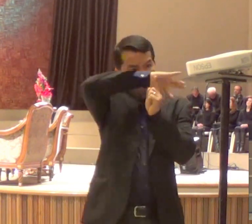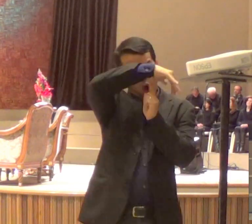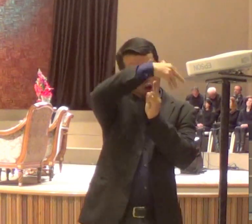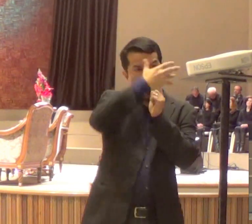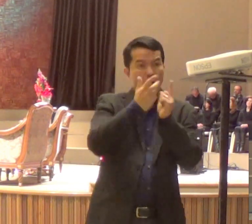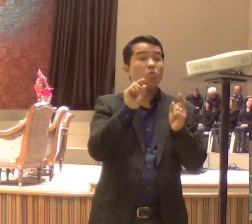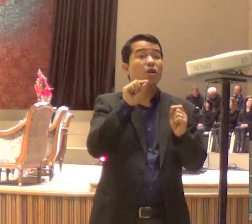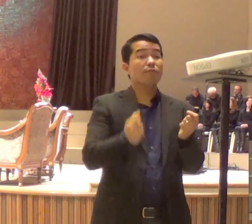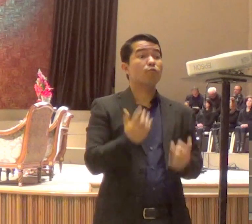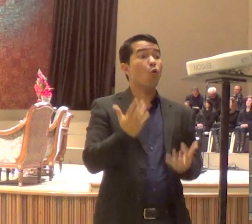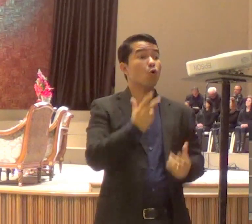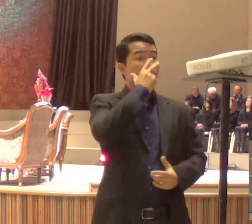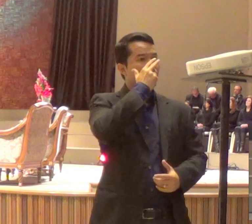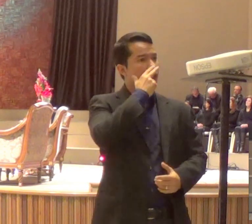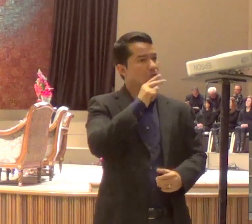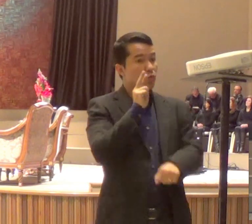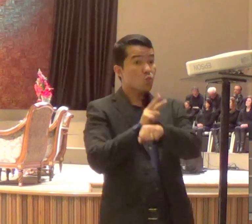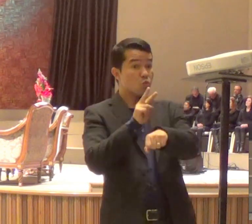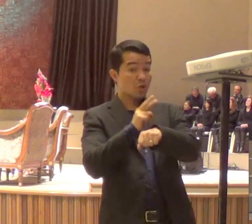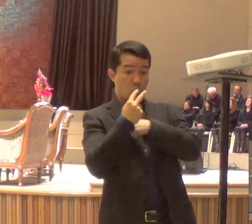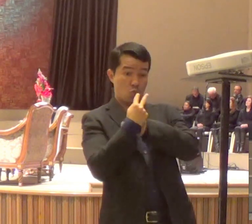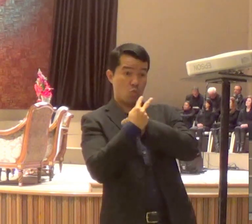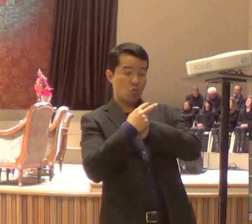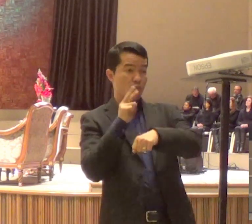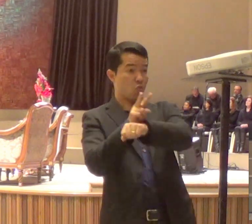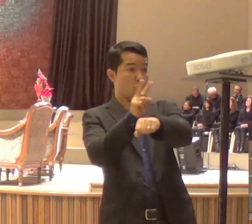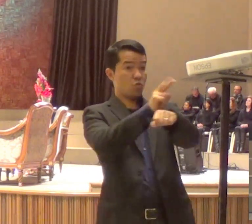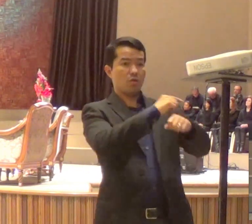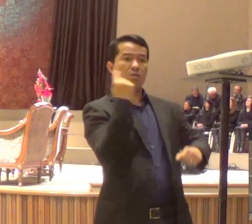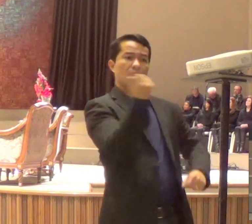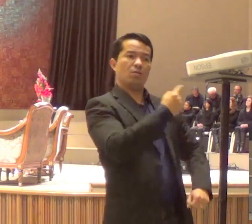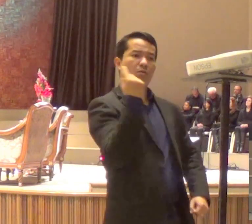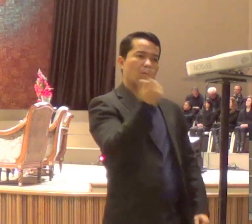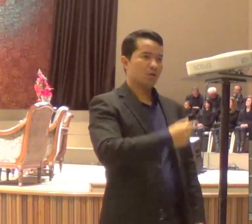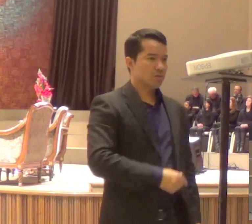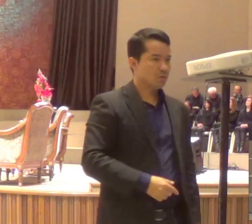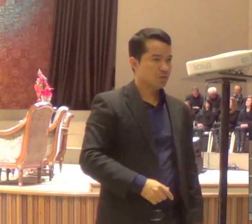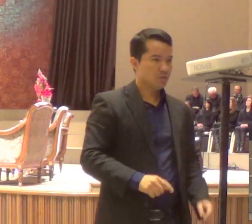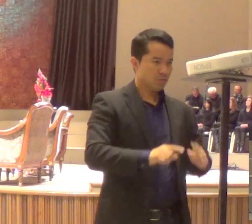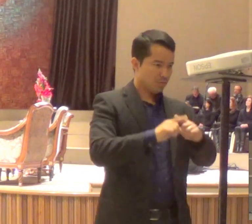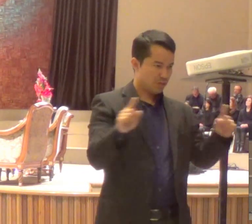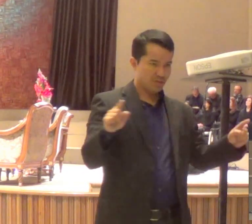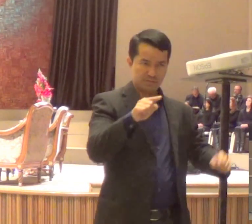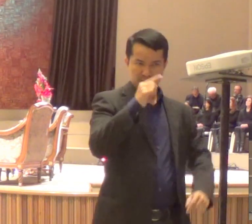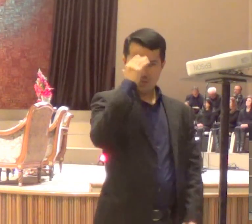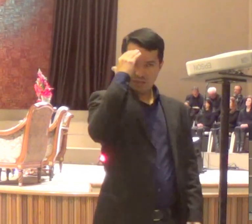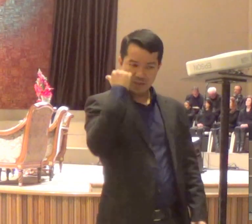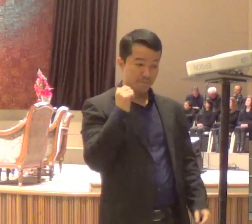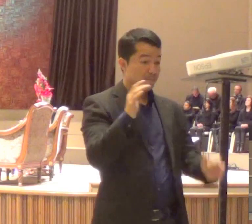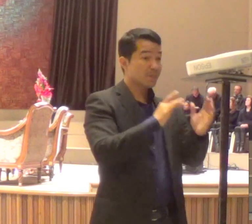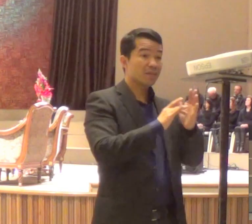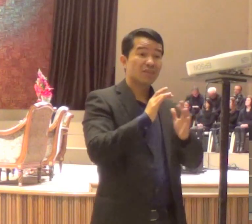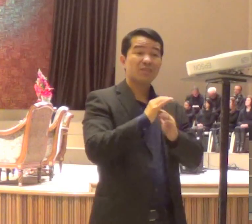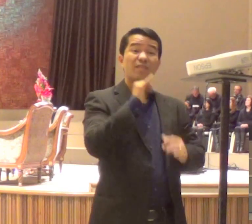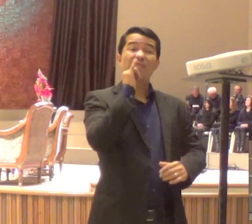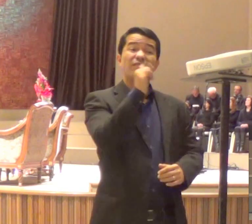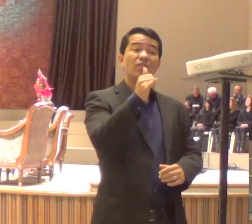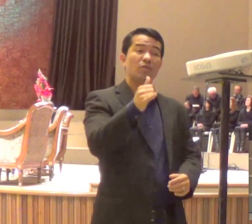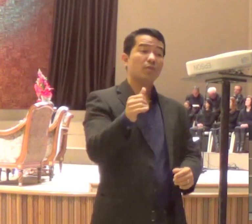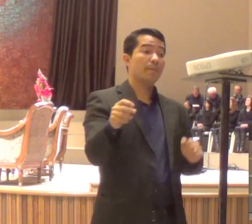no profeta Zacarias, tremendo, mas Jesus disse para Pedro, Pedro